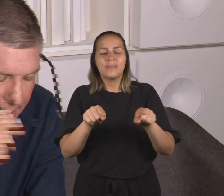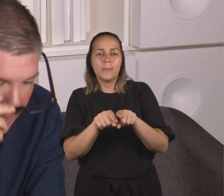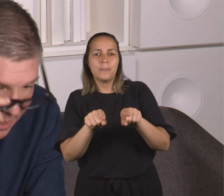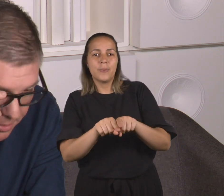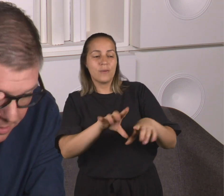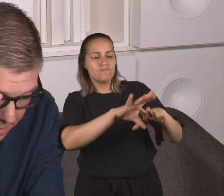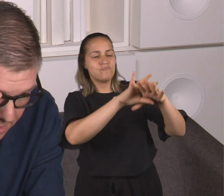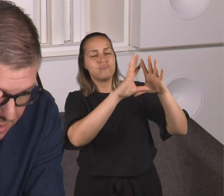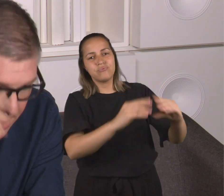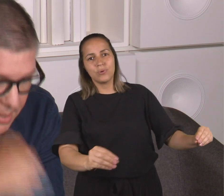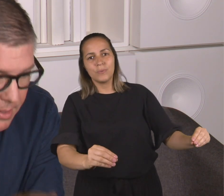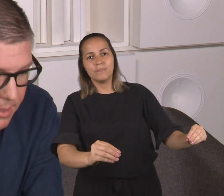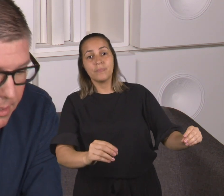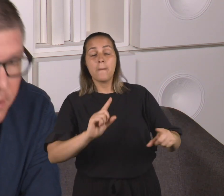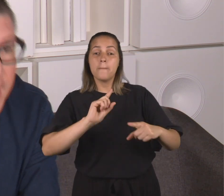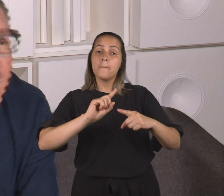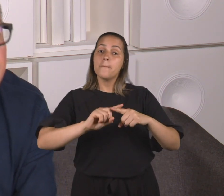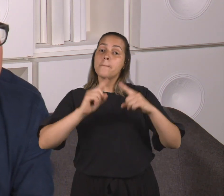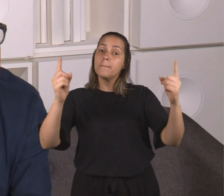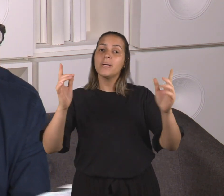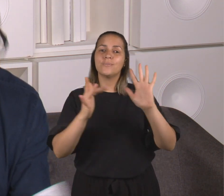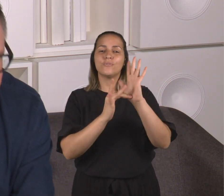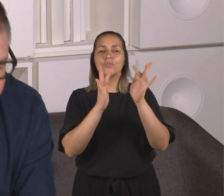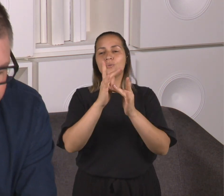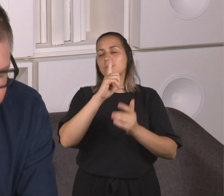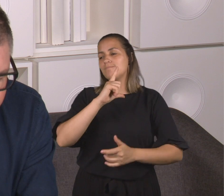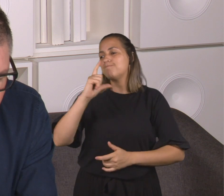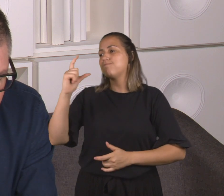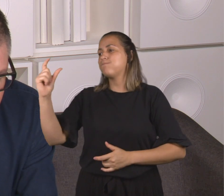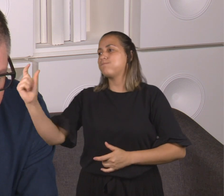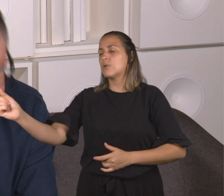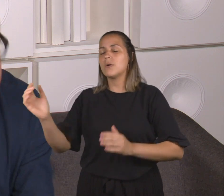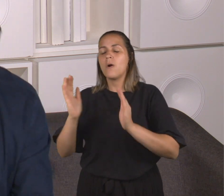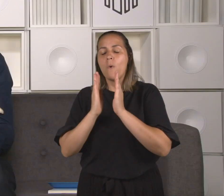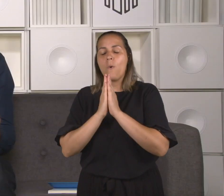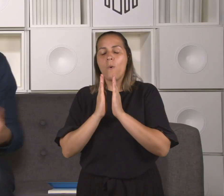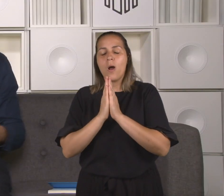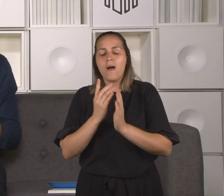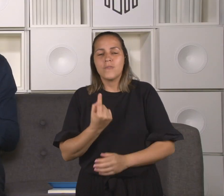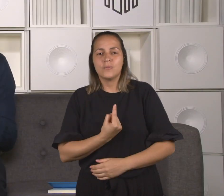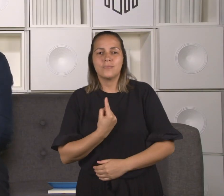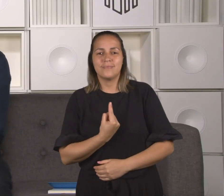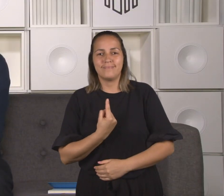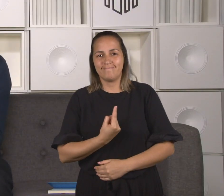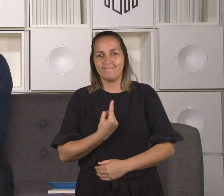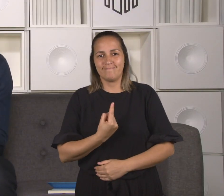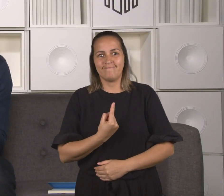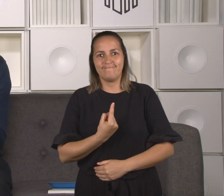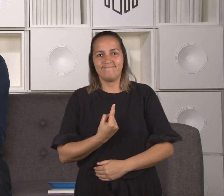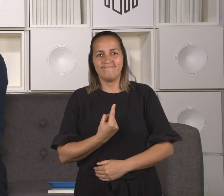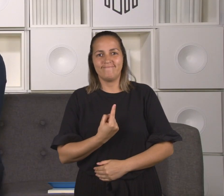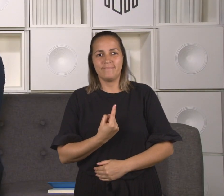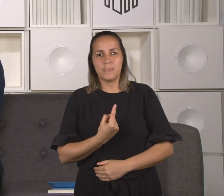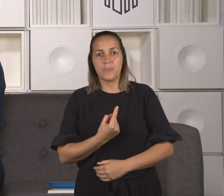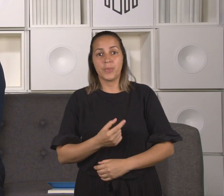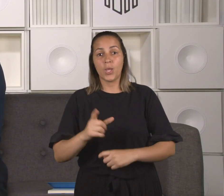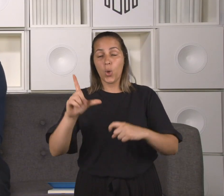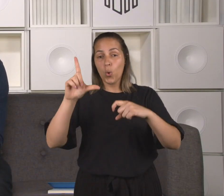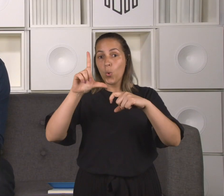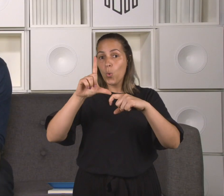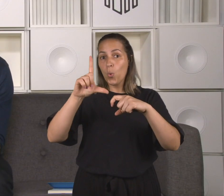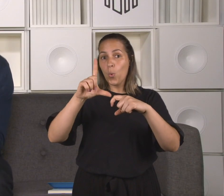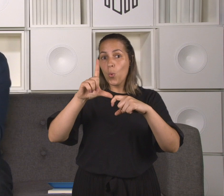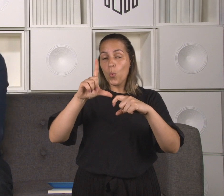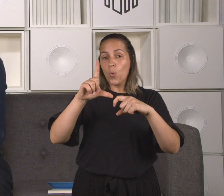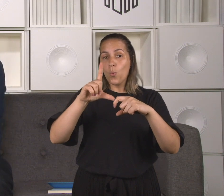solitários e orava. Esse texto é muito importante, essa cura desse